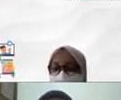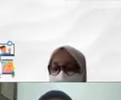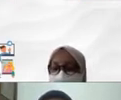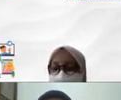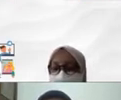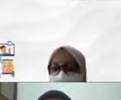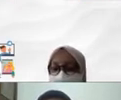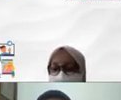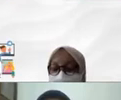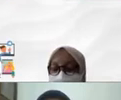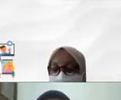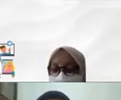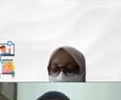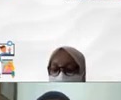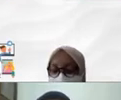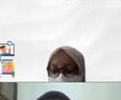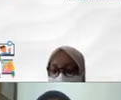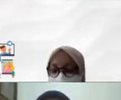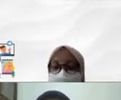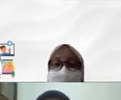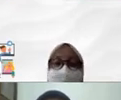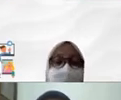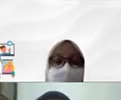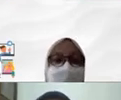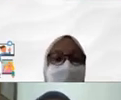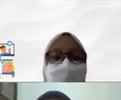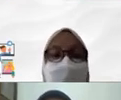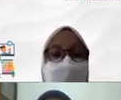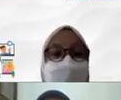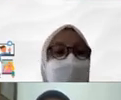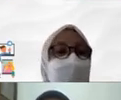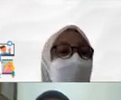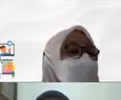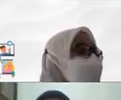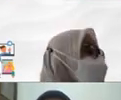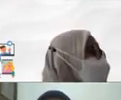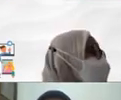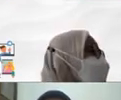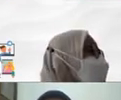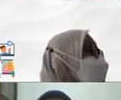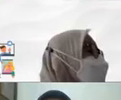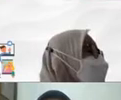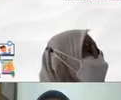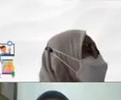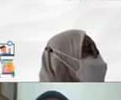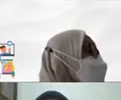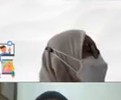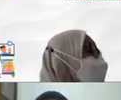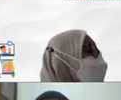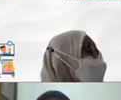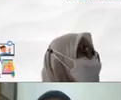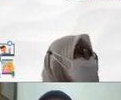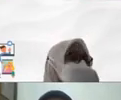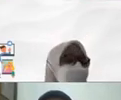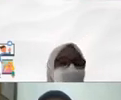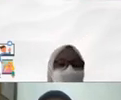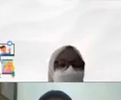-14 tahun Ternyata pada saat pandemi Ini masih di awal pandemi Mengalami perburukan Seperti